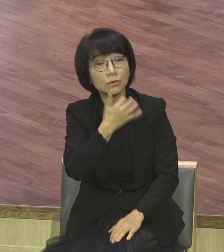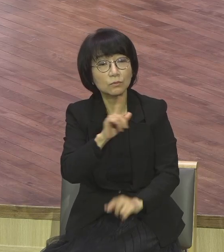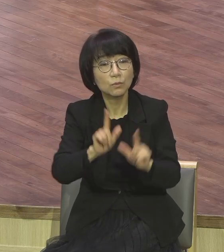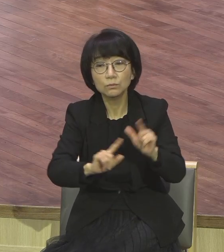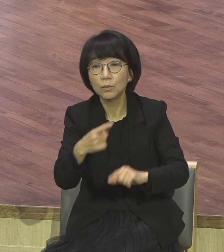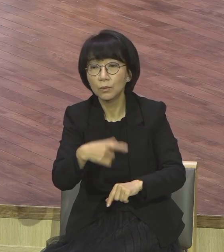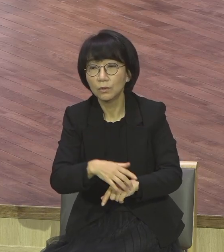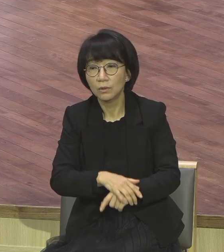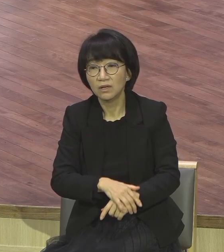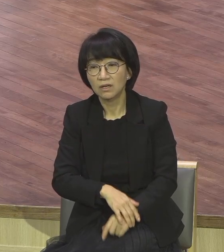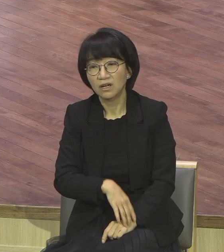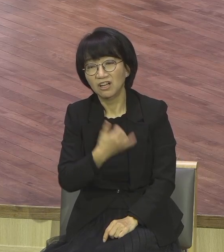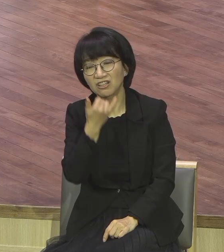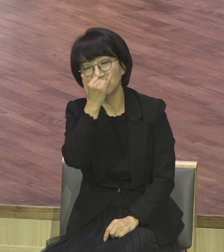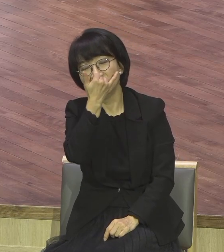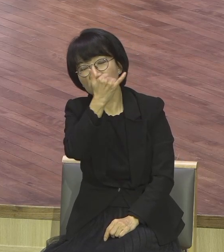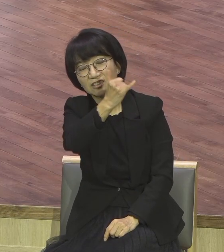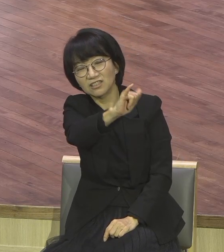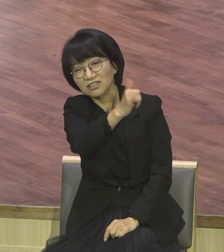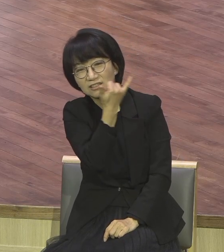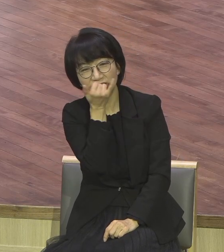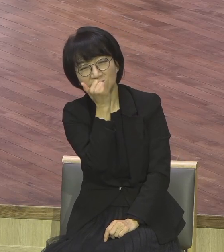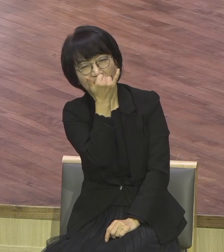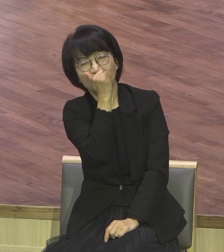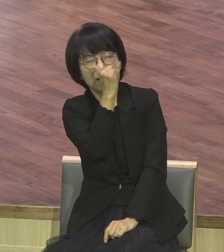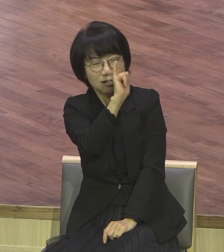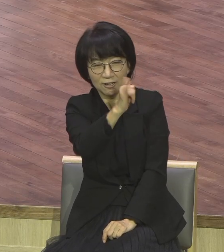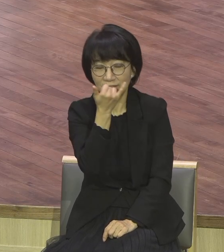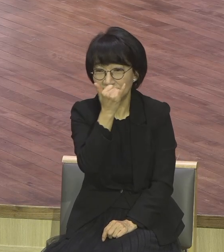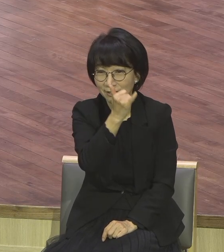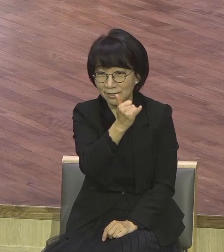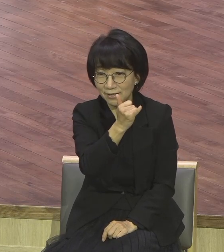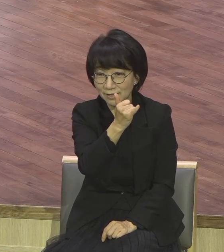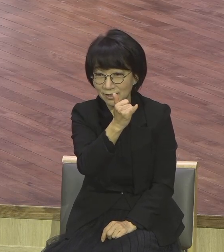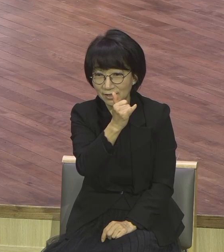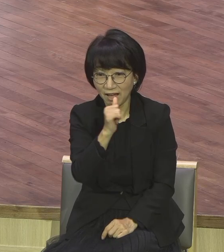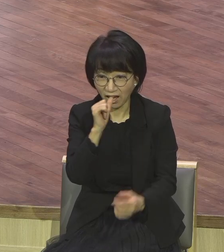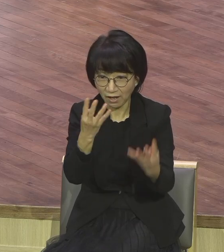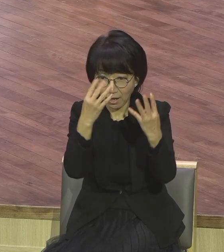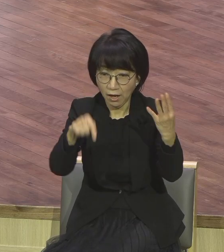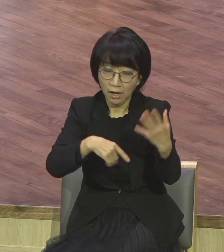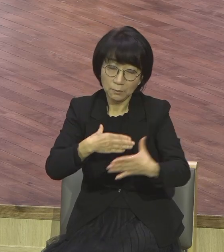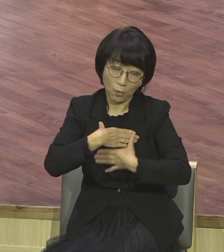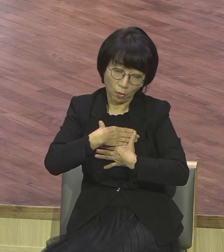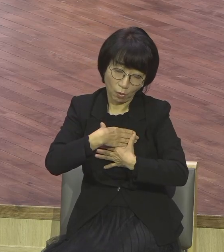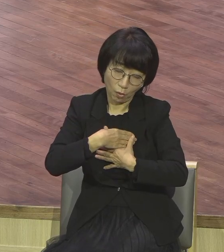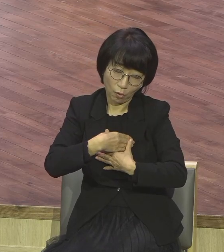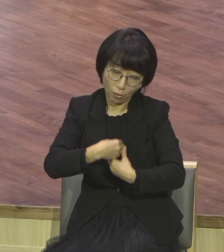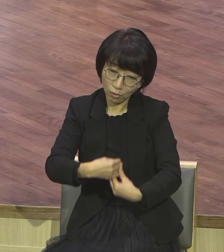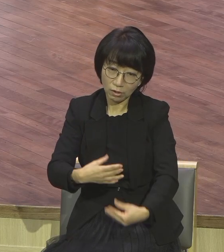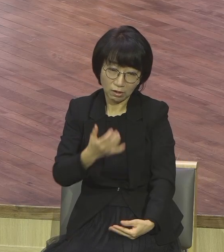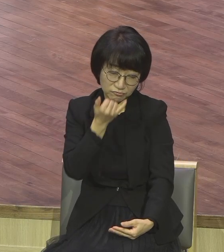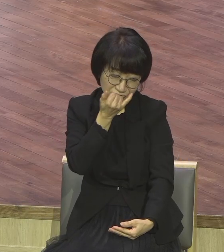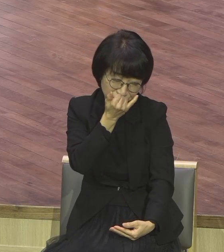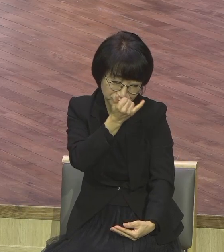깊이 자고 있었어요 편안히 자고 있었어요 얼마나 깊이 잤냐